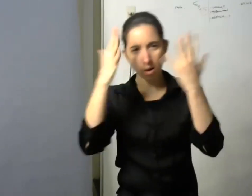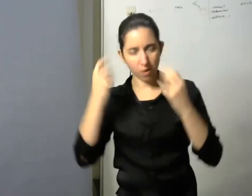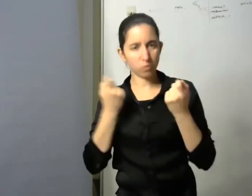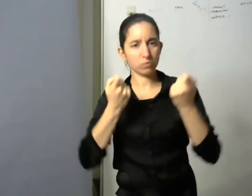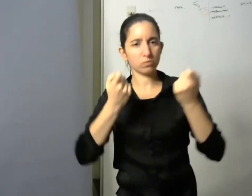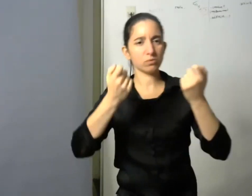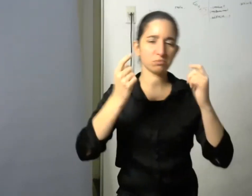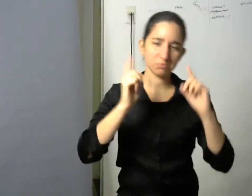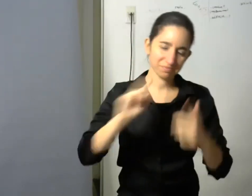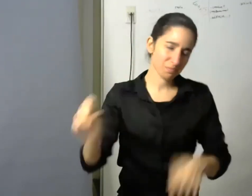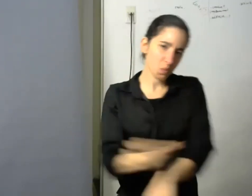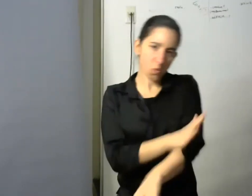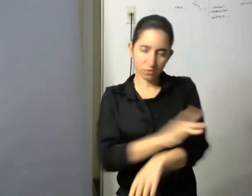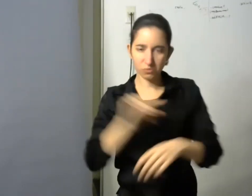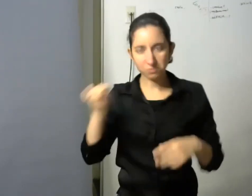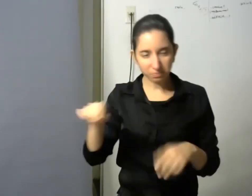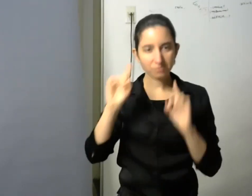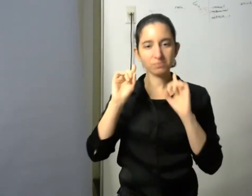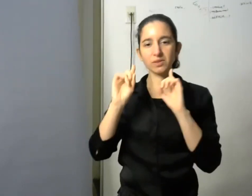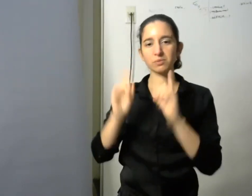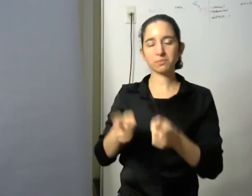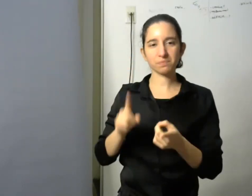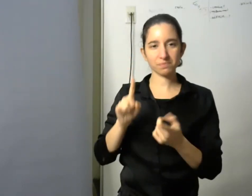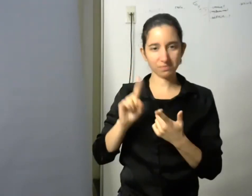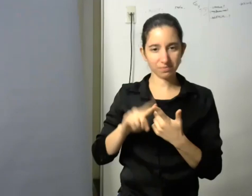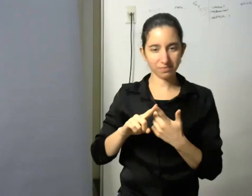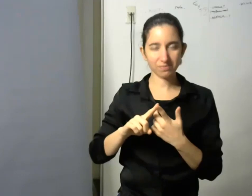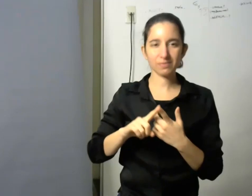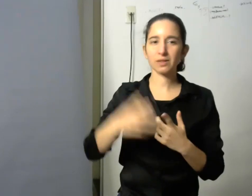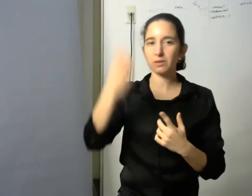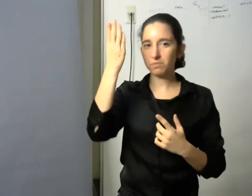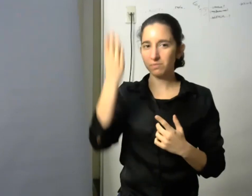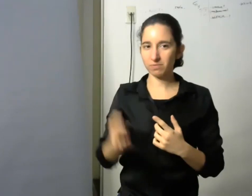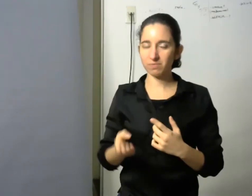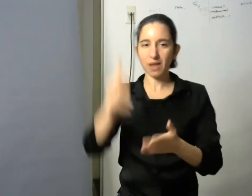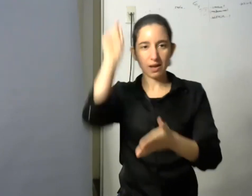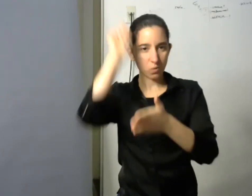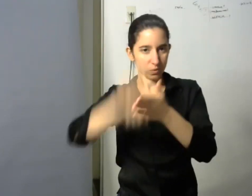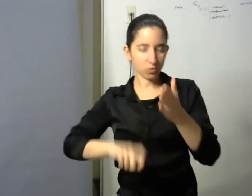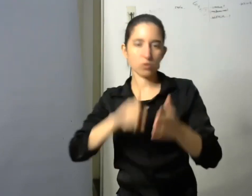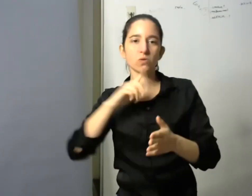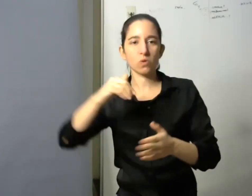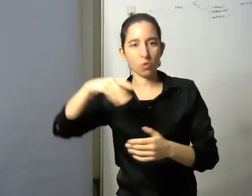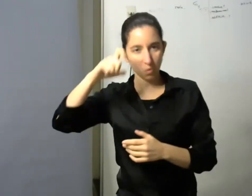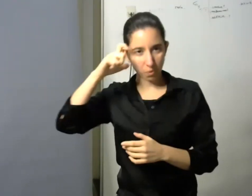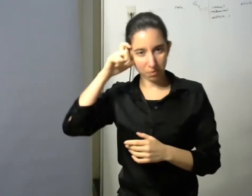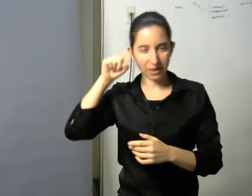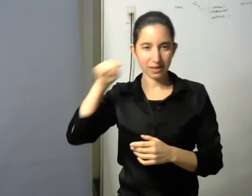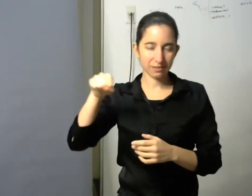mucha emoción por su parte José María Tomé uno de nuestros autores y oradores manda un recuerdo especial para